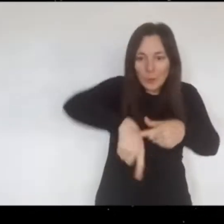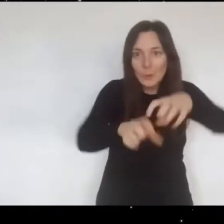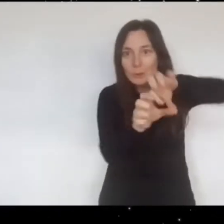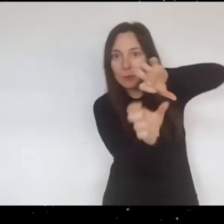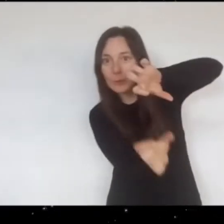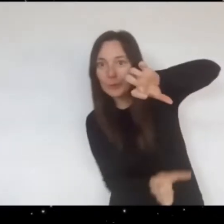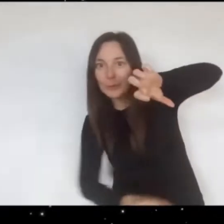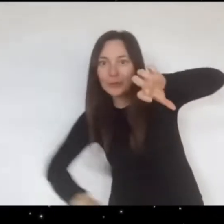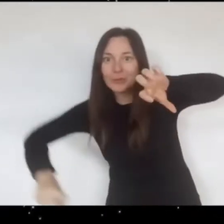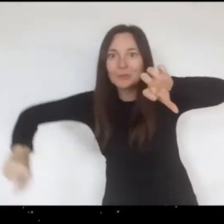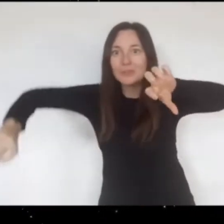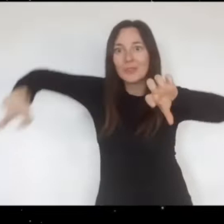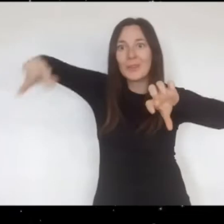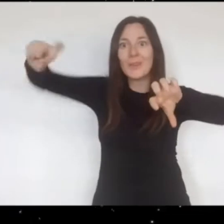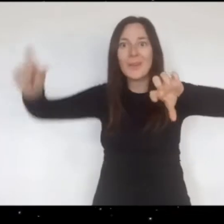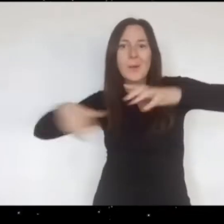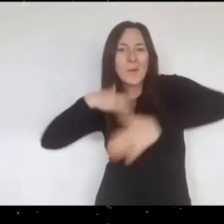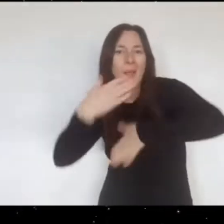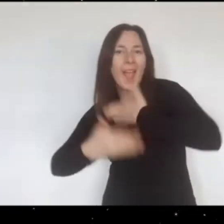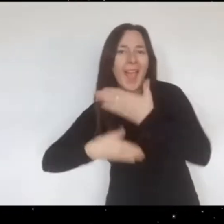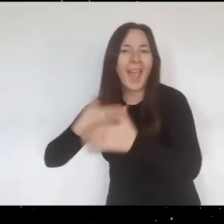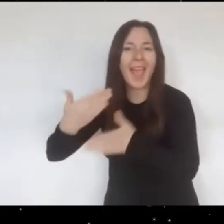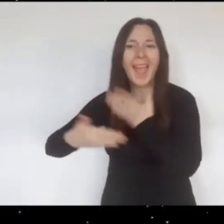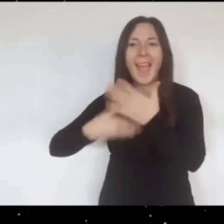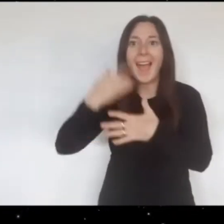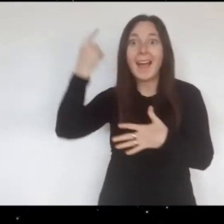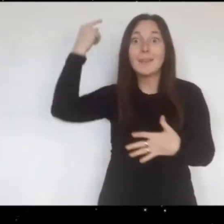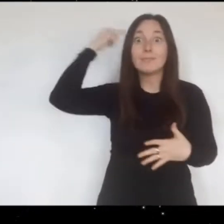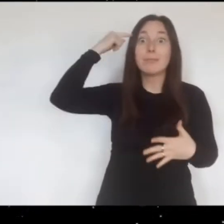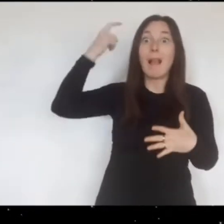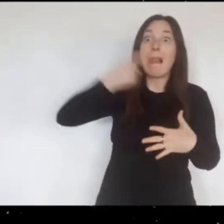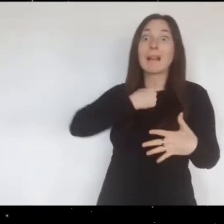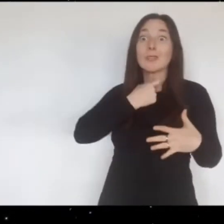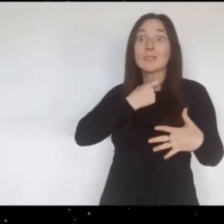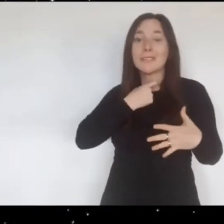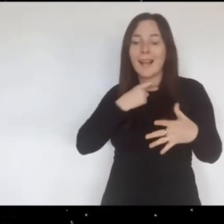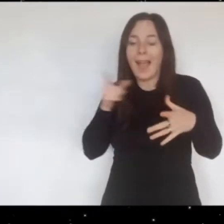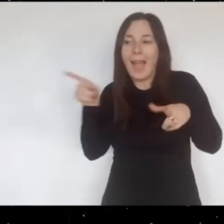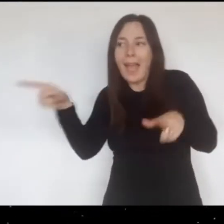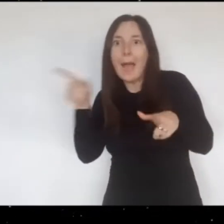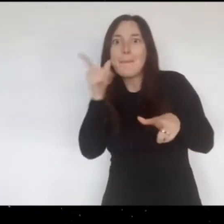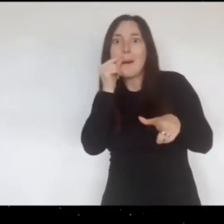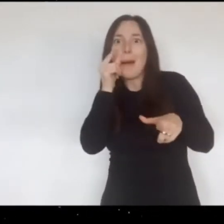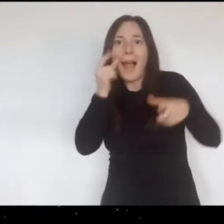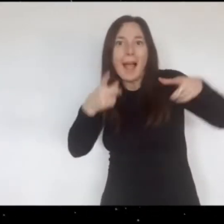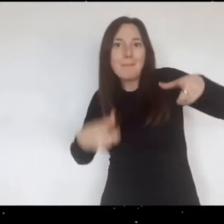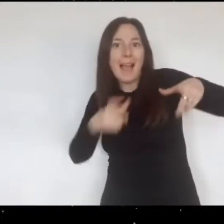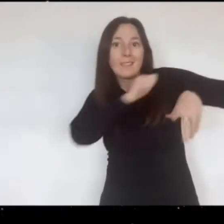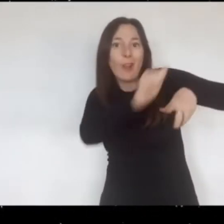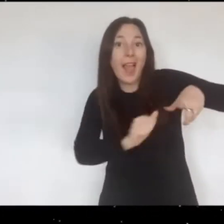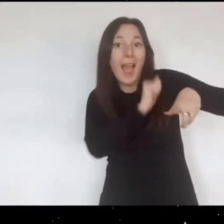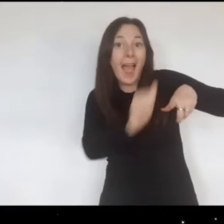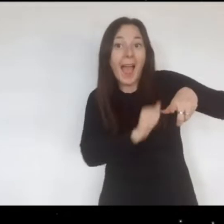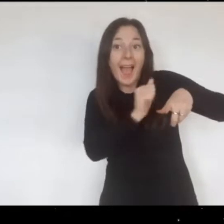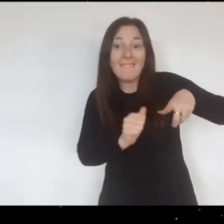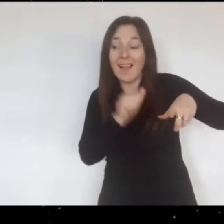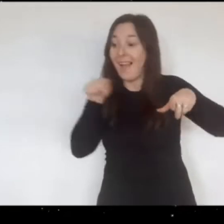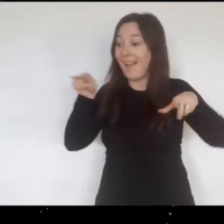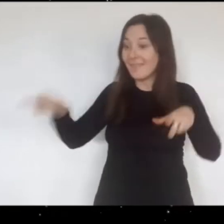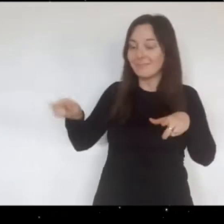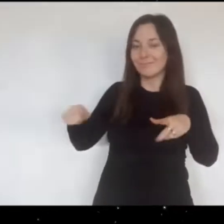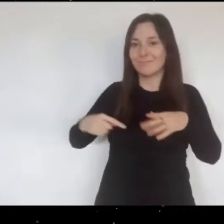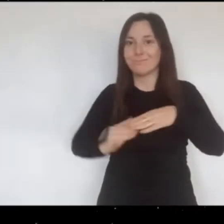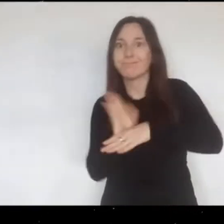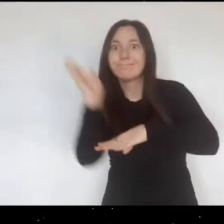llegar a su papá que está lavando los platos en la cocina y cuando él abre la llave del agua el delfín